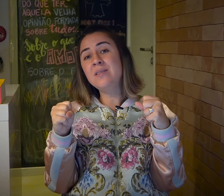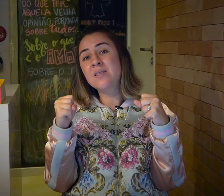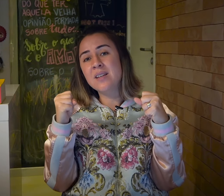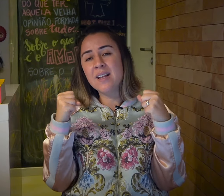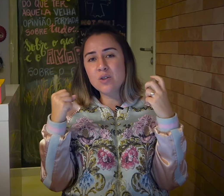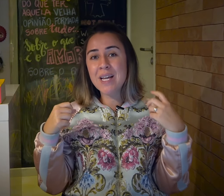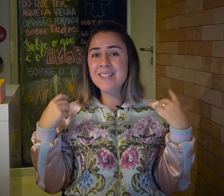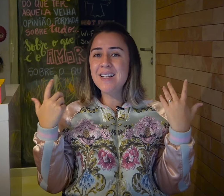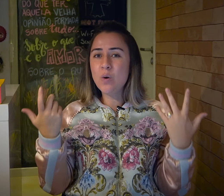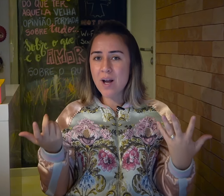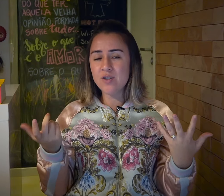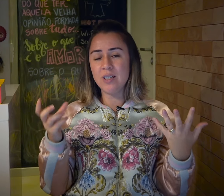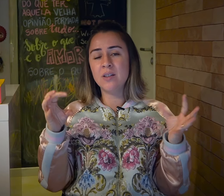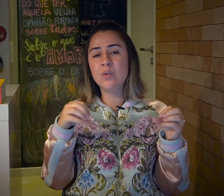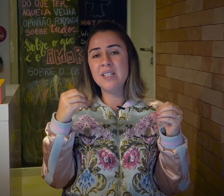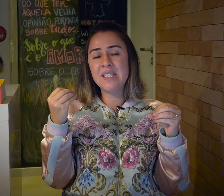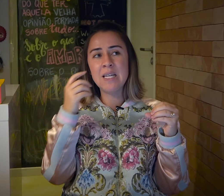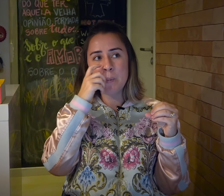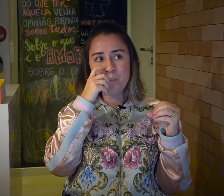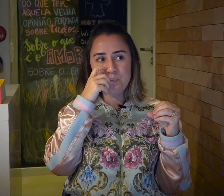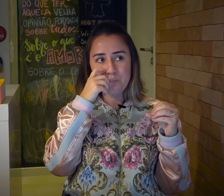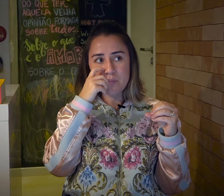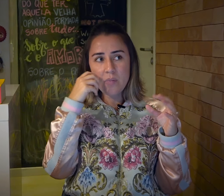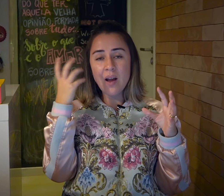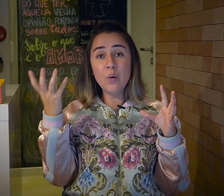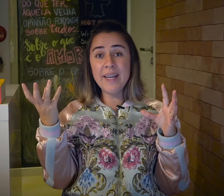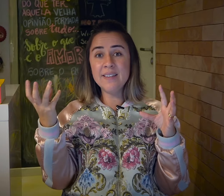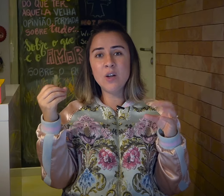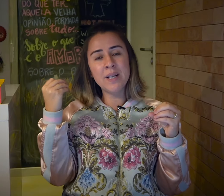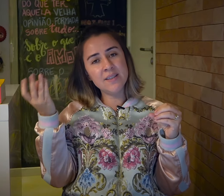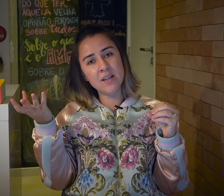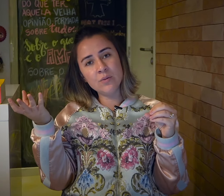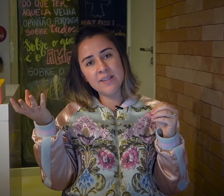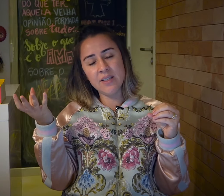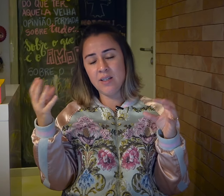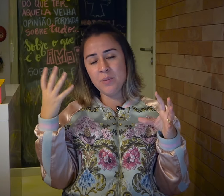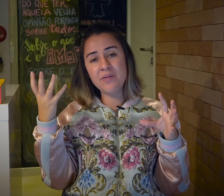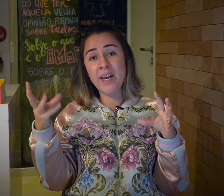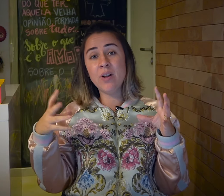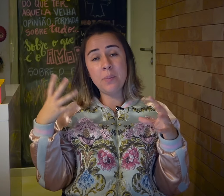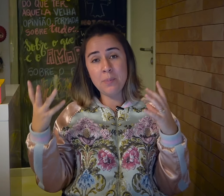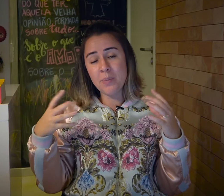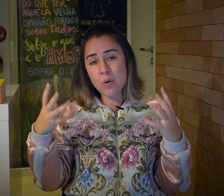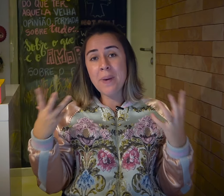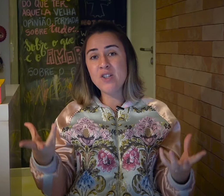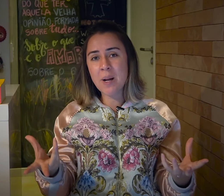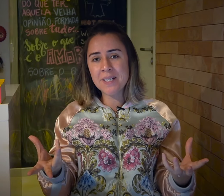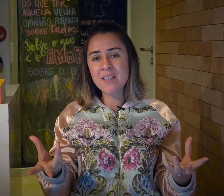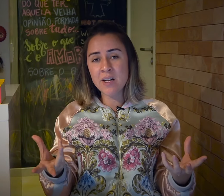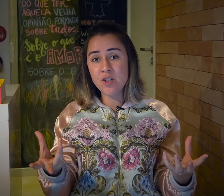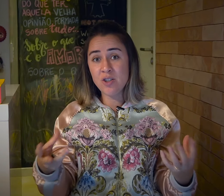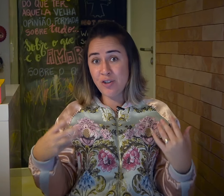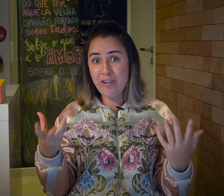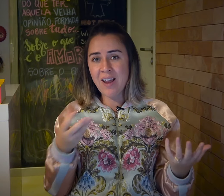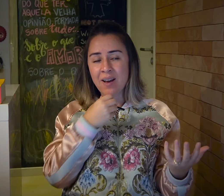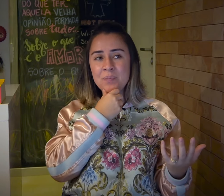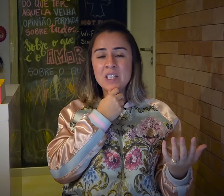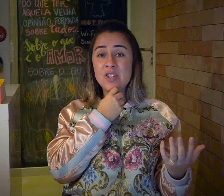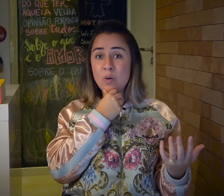relacionadas à linguagem, tanto que se alguém tem uma lesão nesse hemisfério, a pessoa perde a capacidade de falar, de se